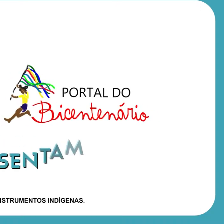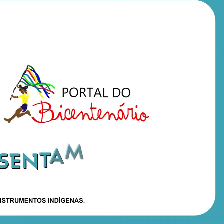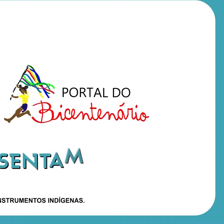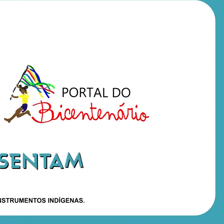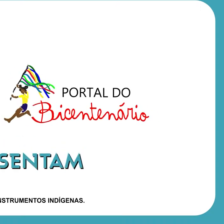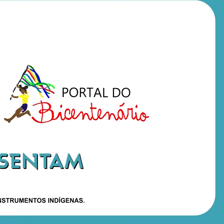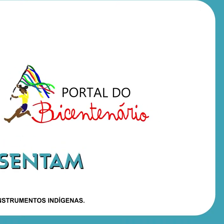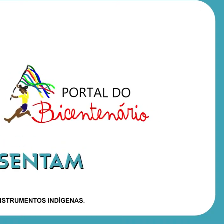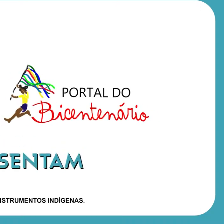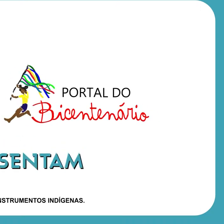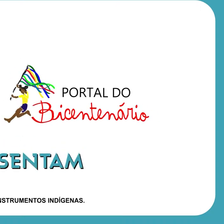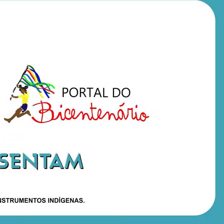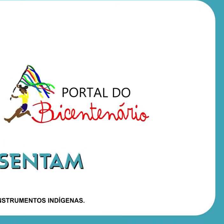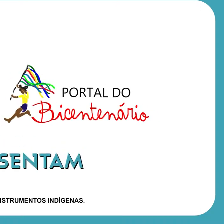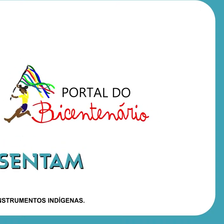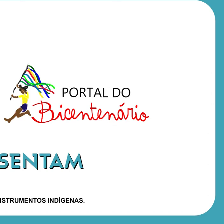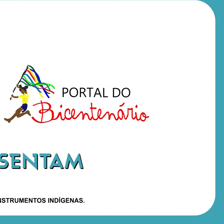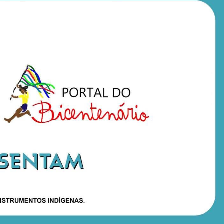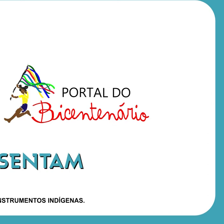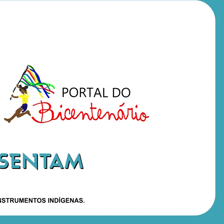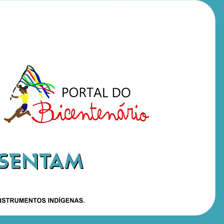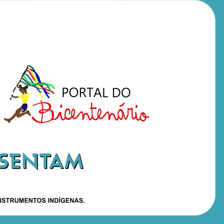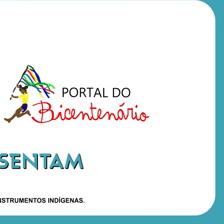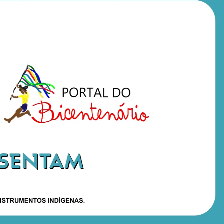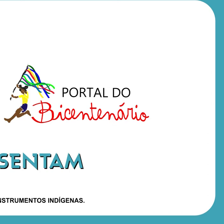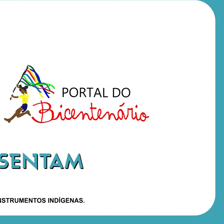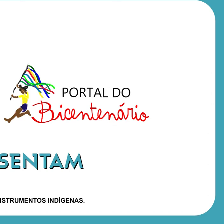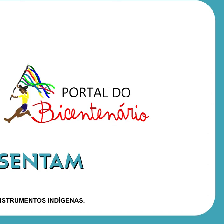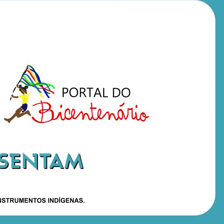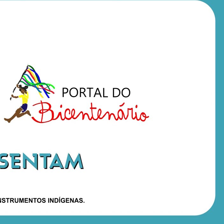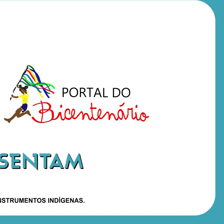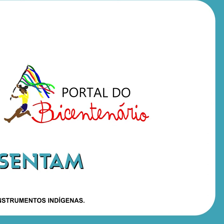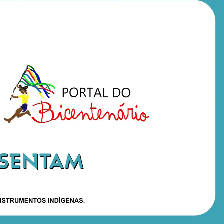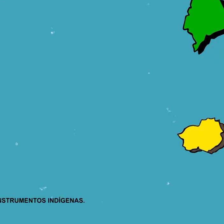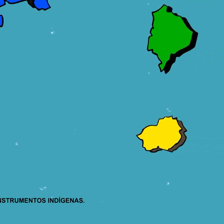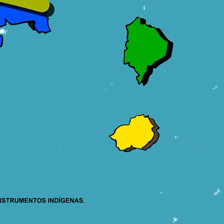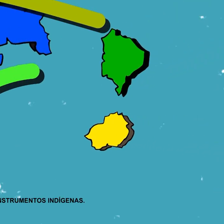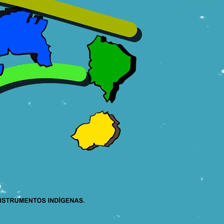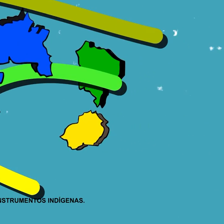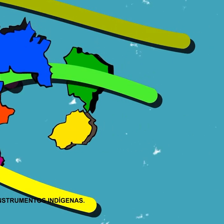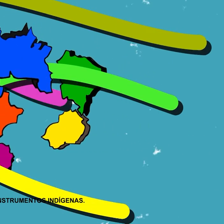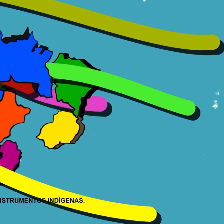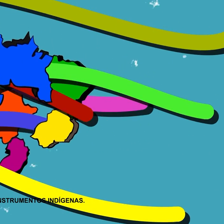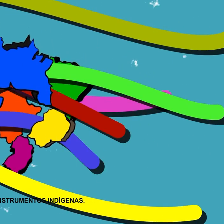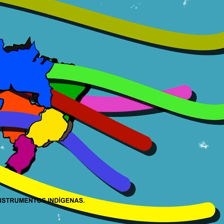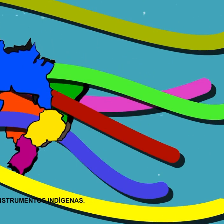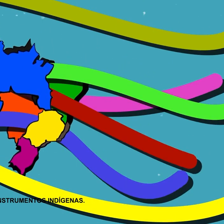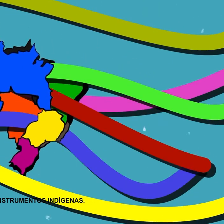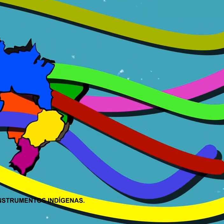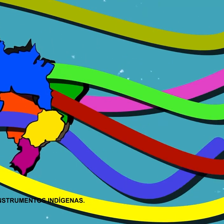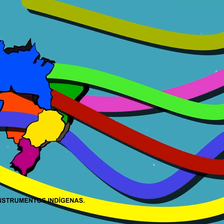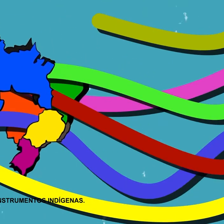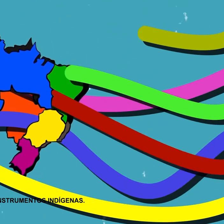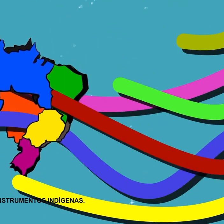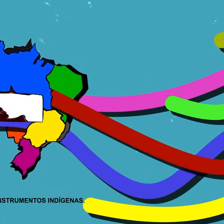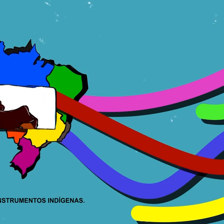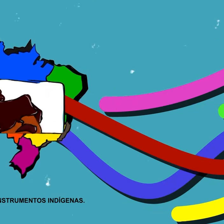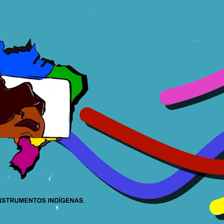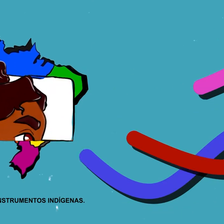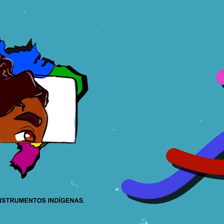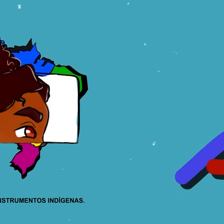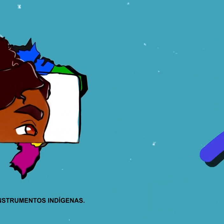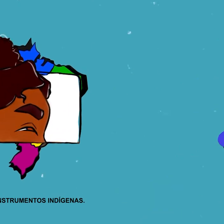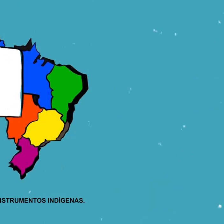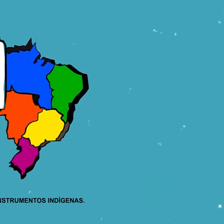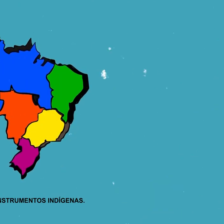Amped e Portal do Bicentenário apresentam Na introdução, uma animação do mapa do Brasil surge